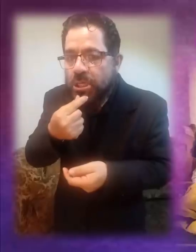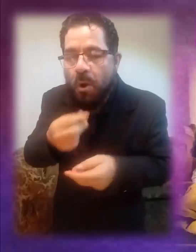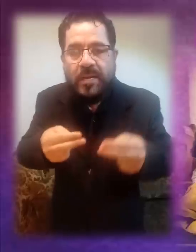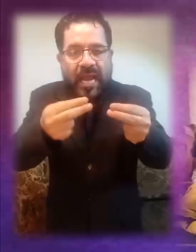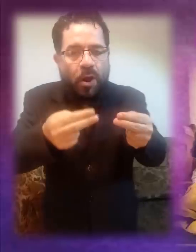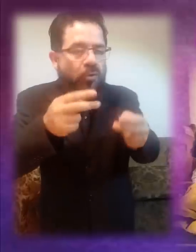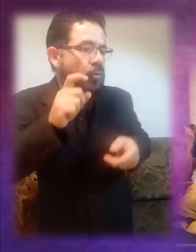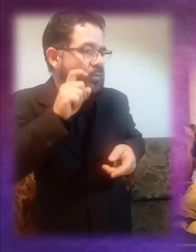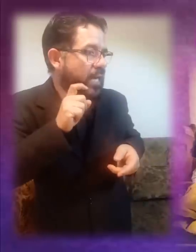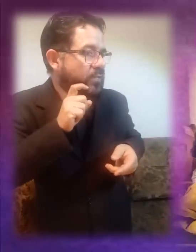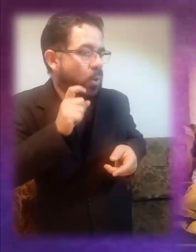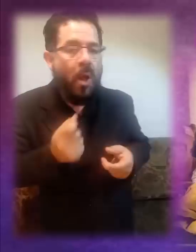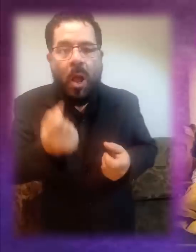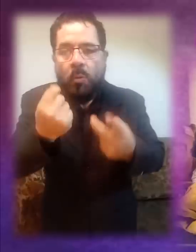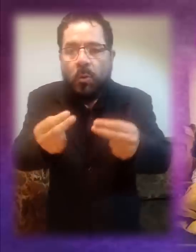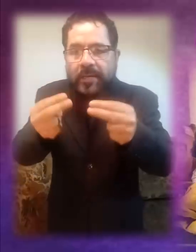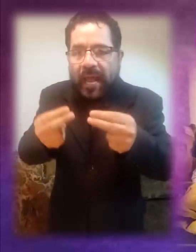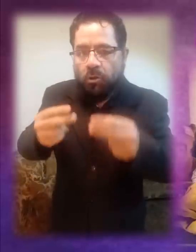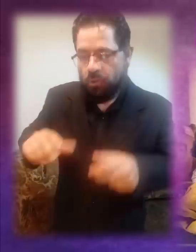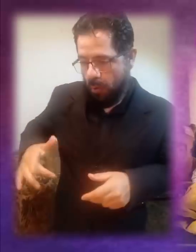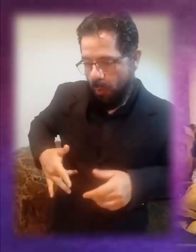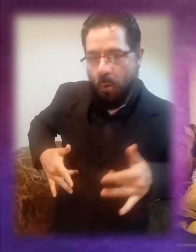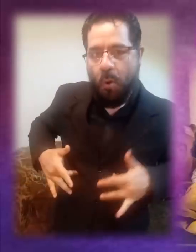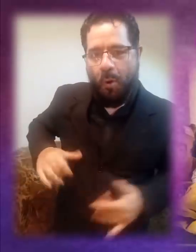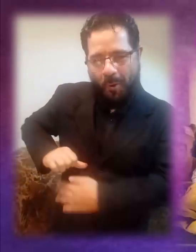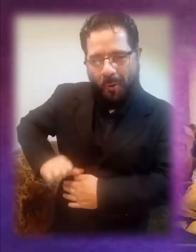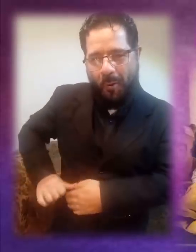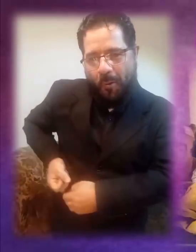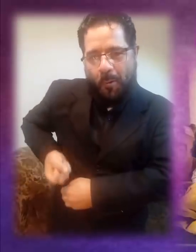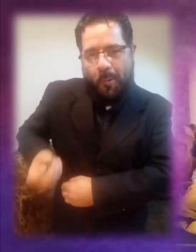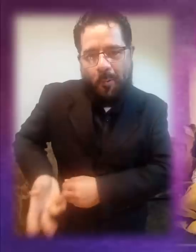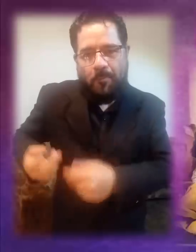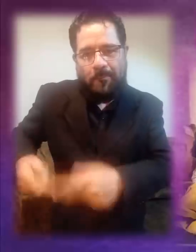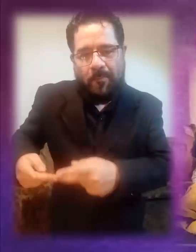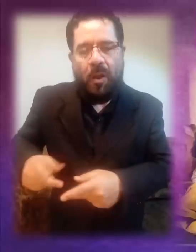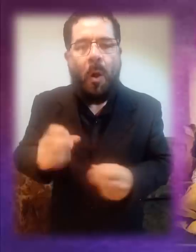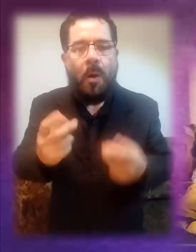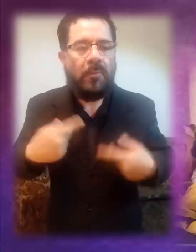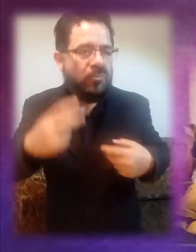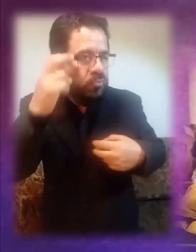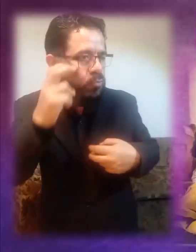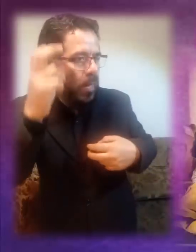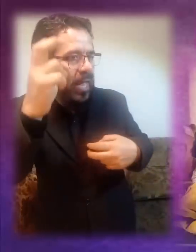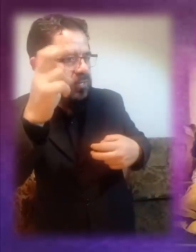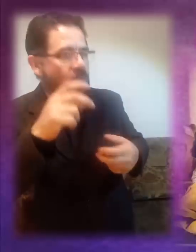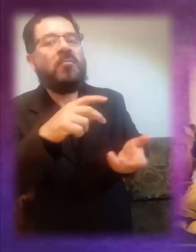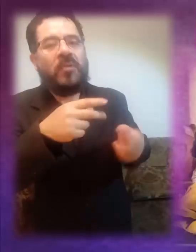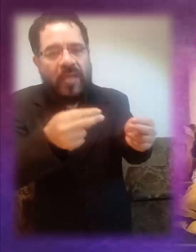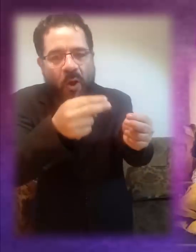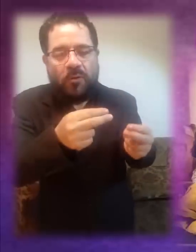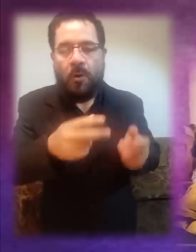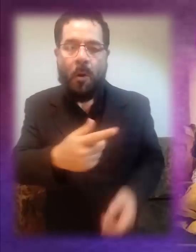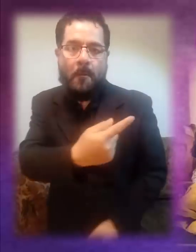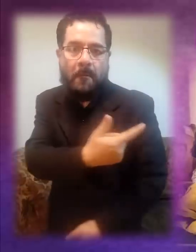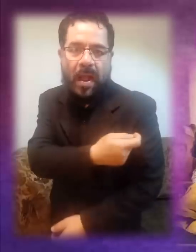sexo. Hay quien negocia con la vida, con los órganos humanos, con los sueños y los anhelos más profundos, con